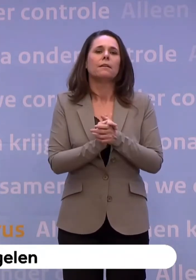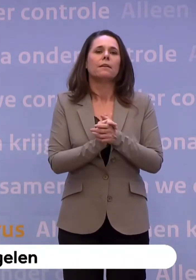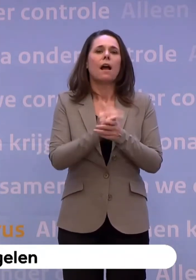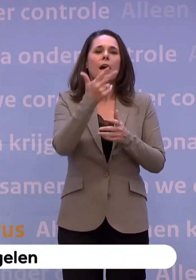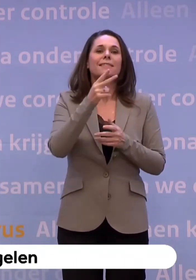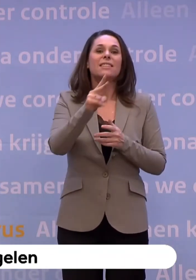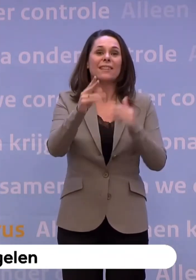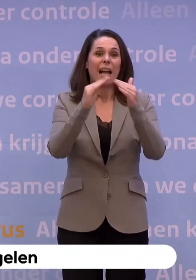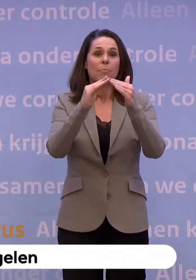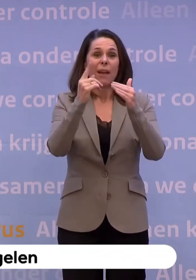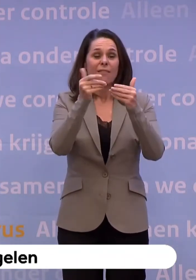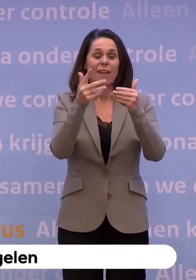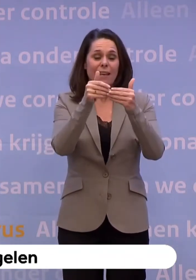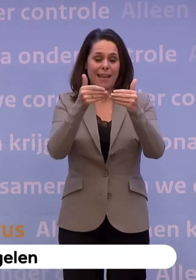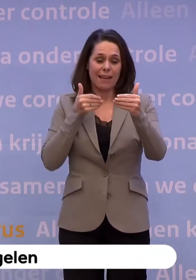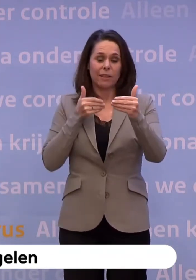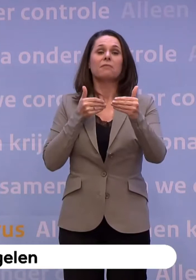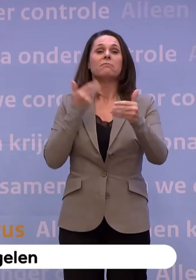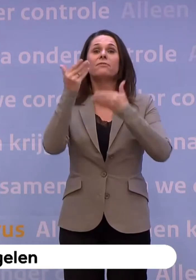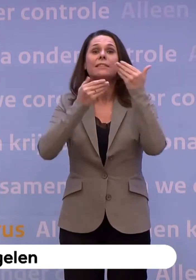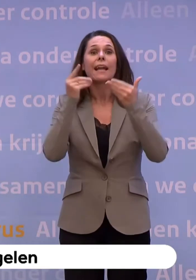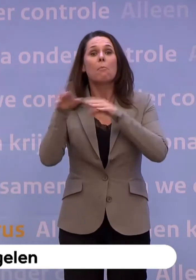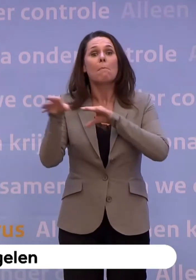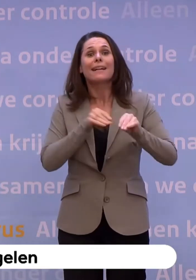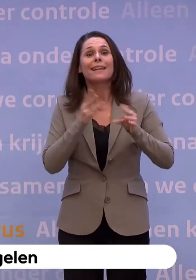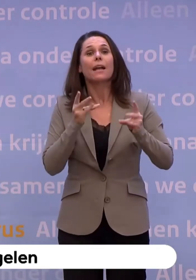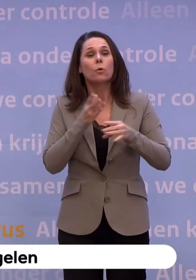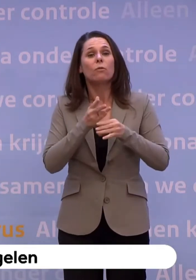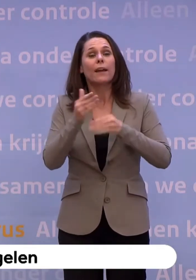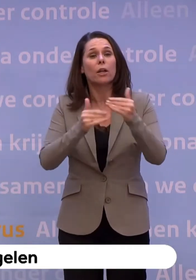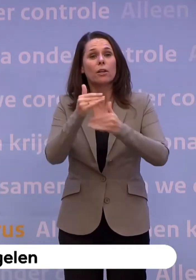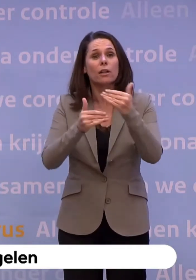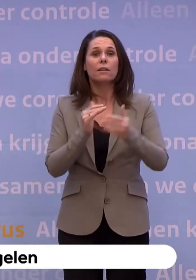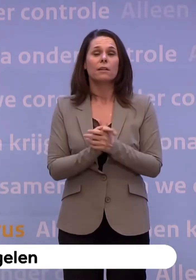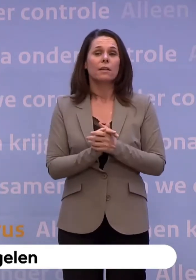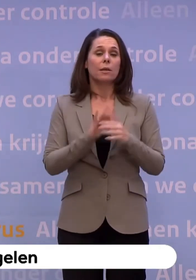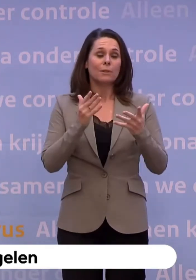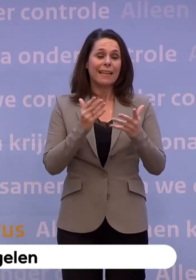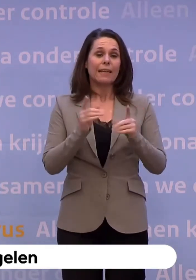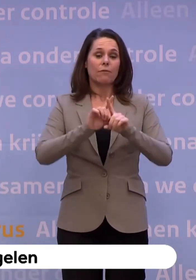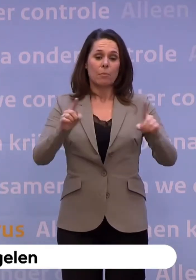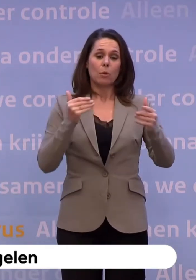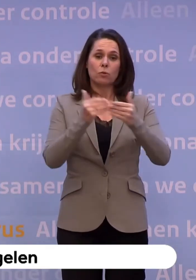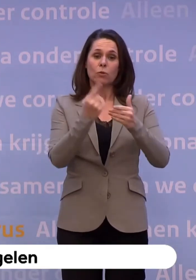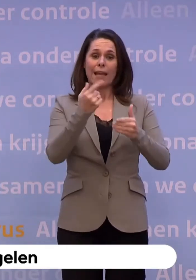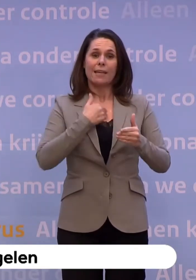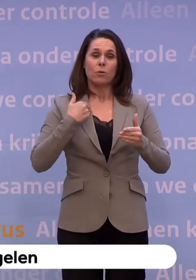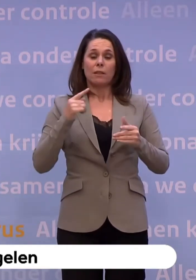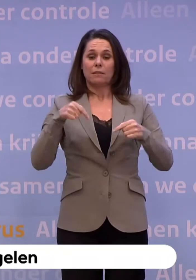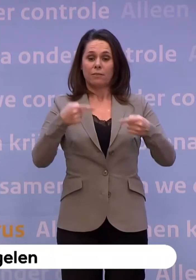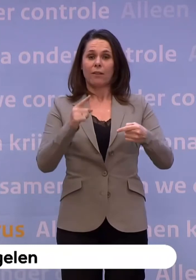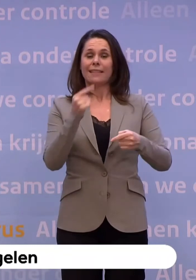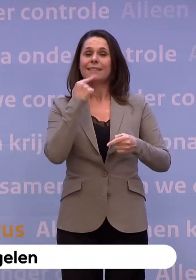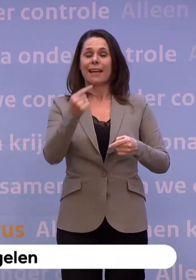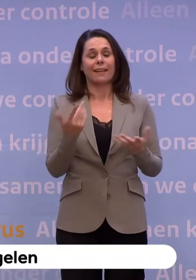vertellen... we gaan doen met de maatregelen vanaf 28 april. Misschien kunnen we ook iets zeggen over dat verbod tot 1 juni. Maar ik kan er niet vooruit lopen. Het